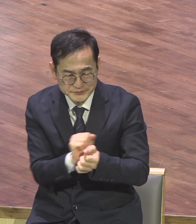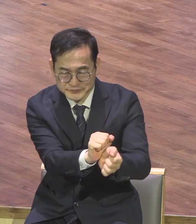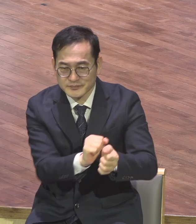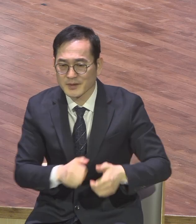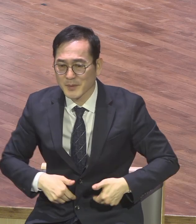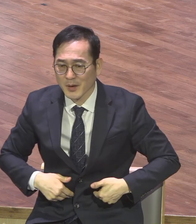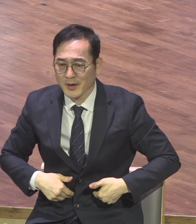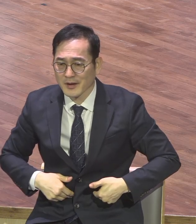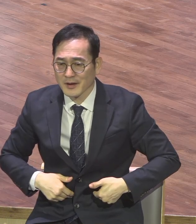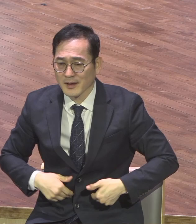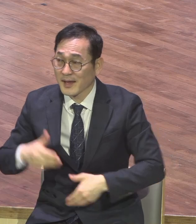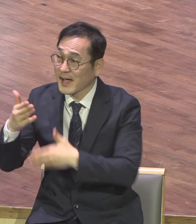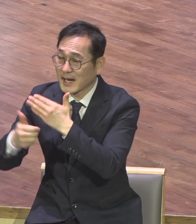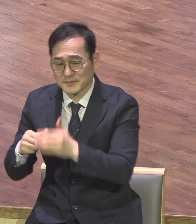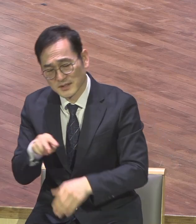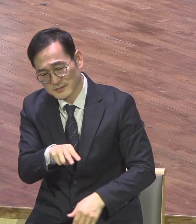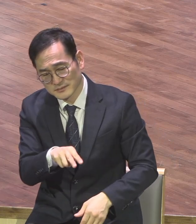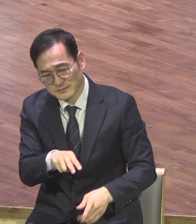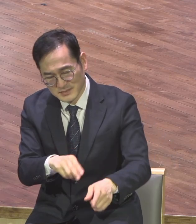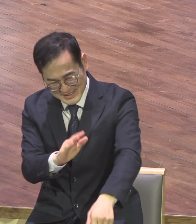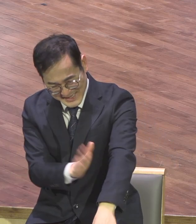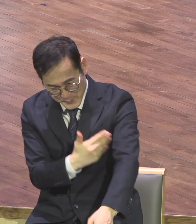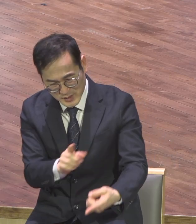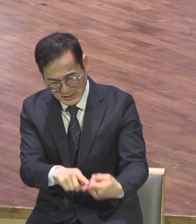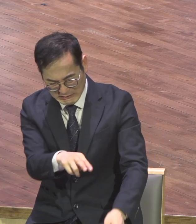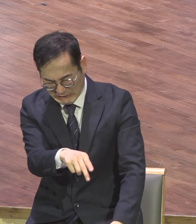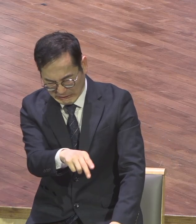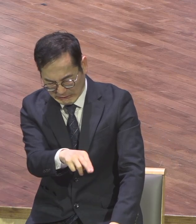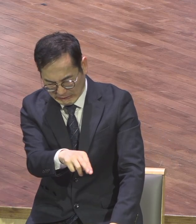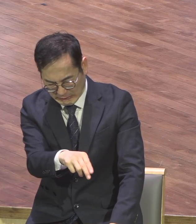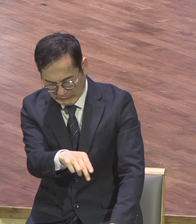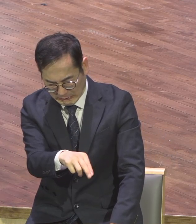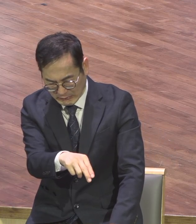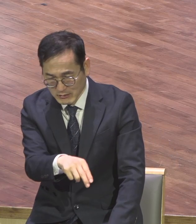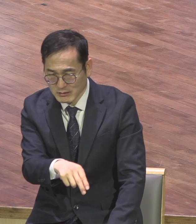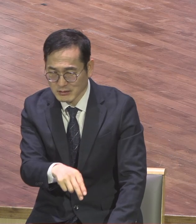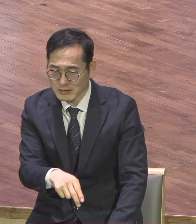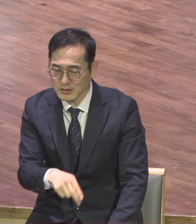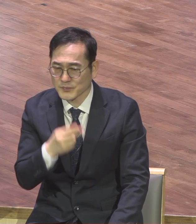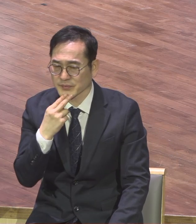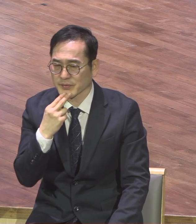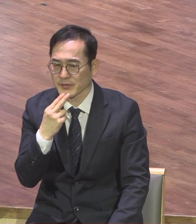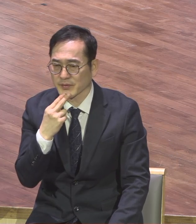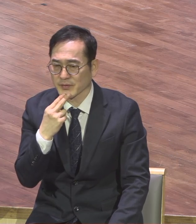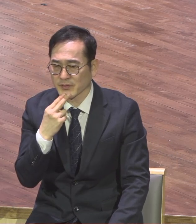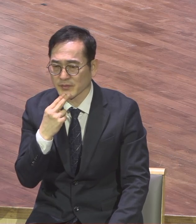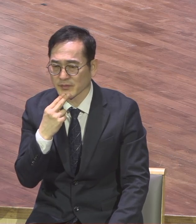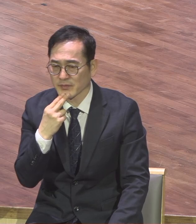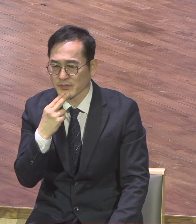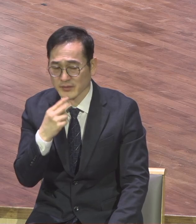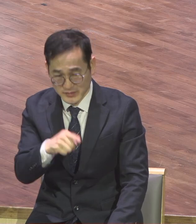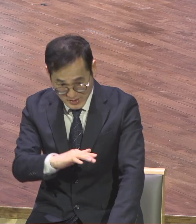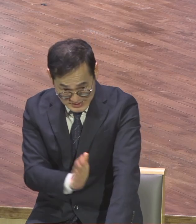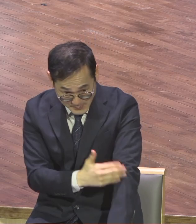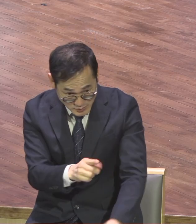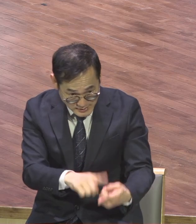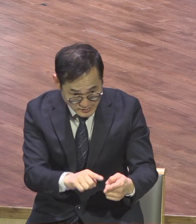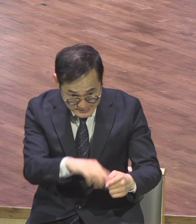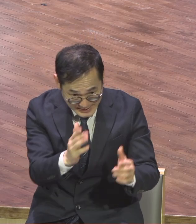판단하시지 않으십니다 우리 잘못을 판단하면 살아남을 존재 아무도 없어요 그 판단하지 않으세요 우리